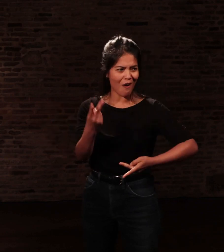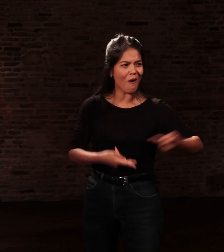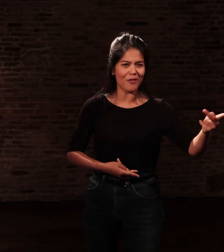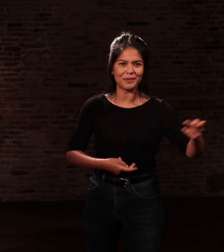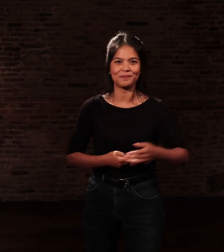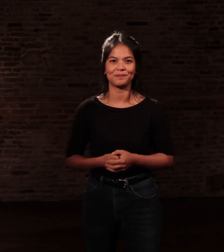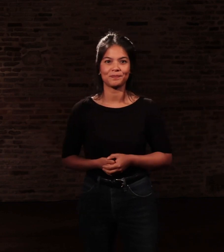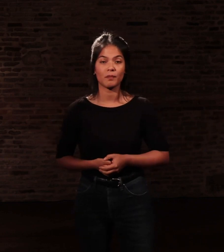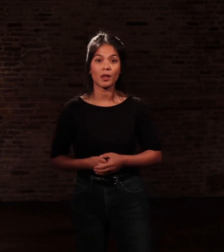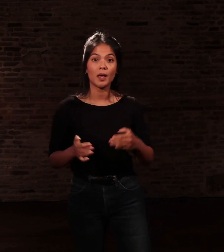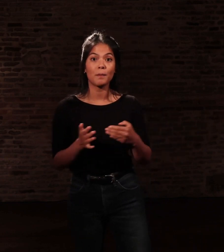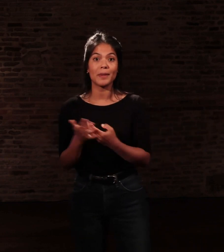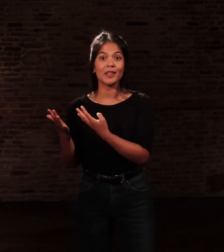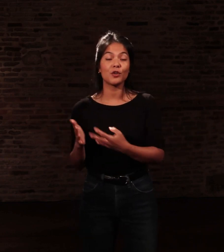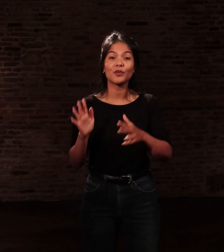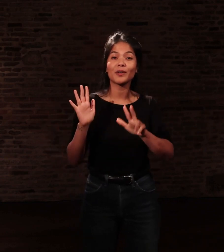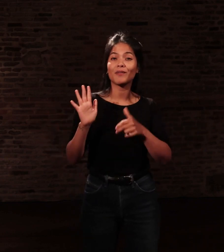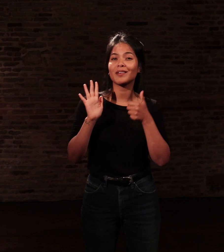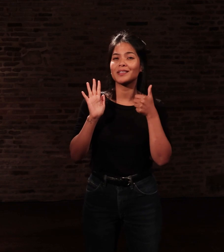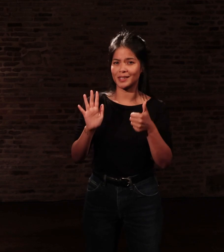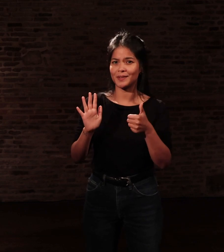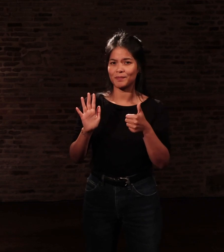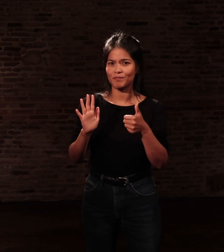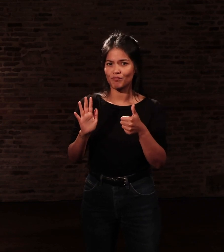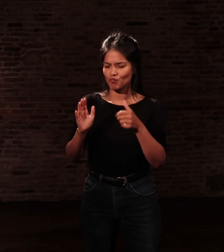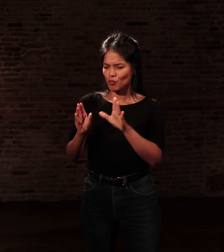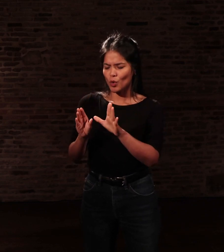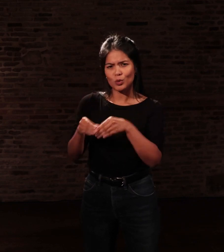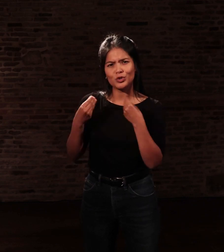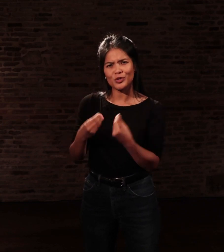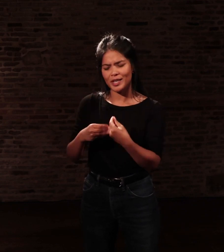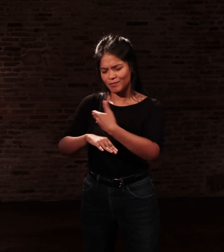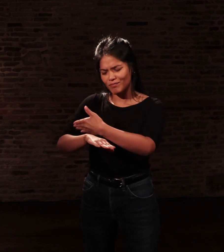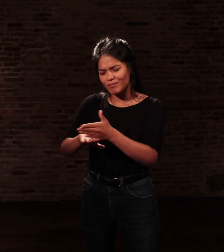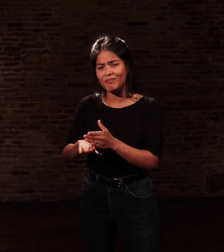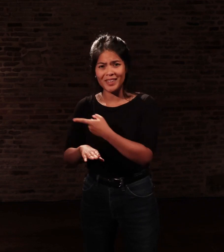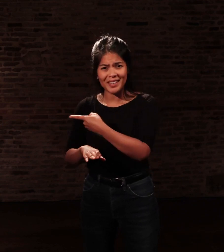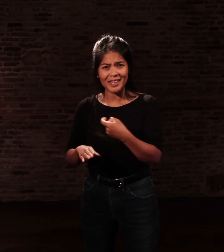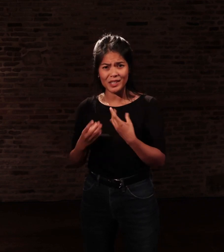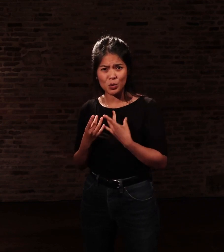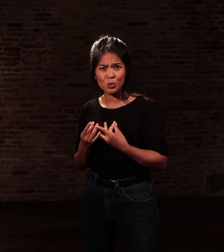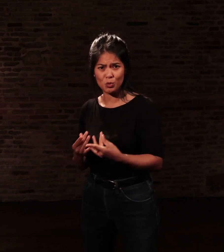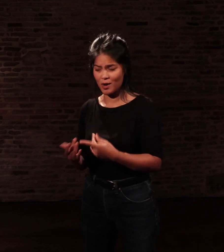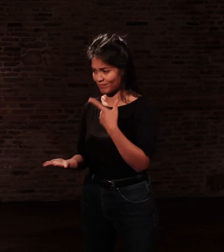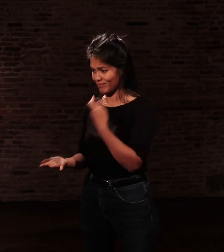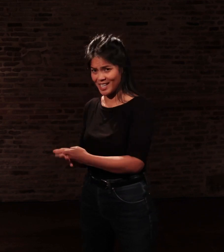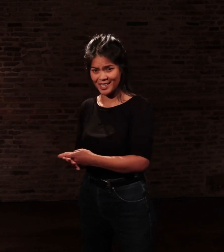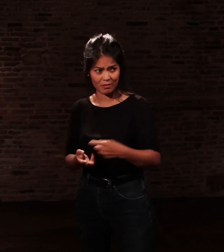en 1986 une paire de soquettes grises en soie. En